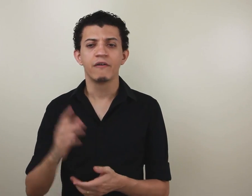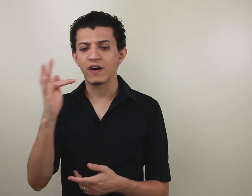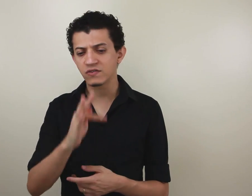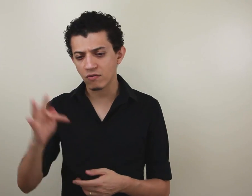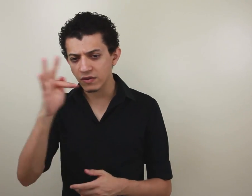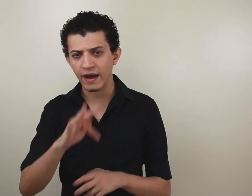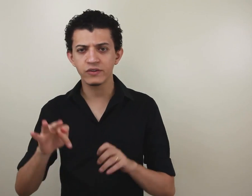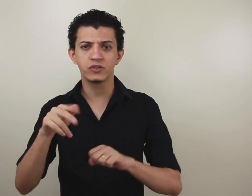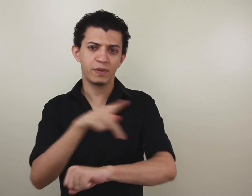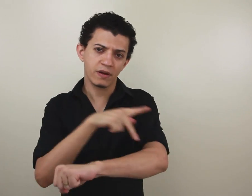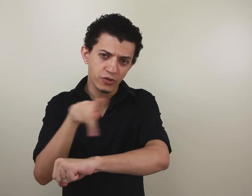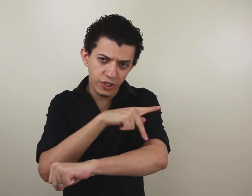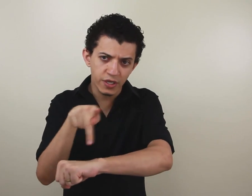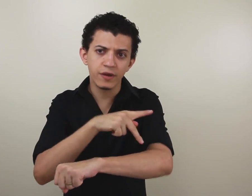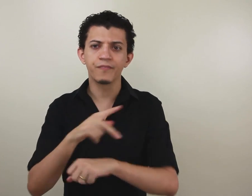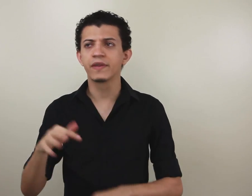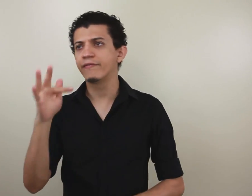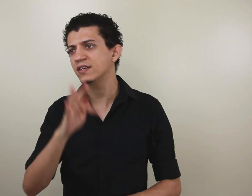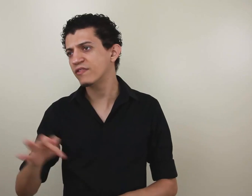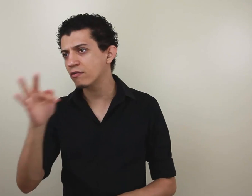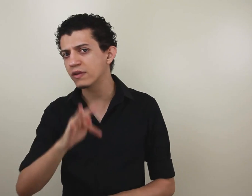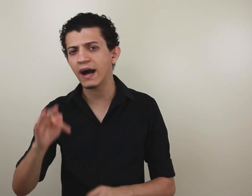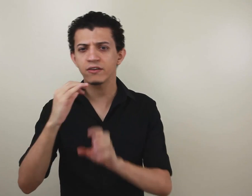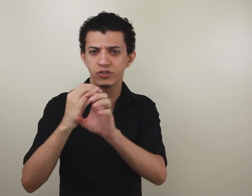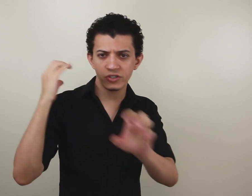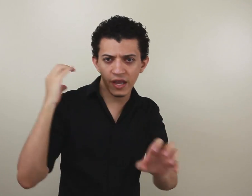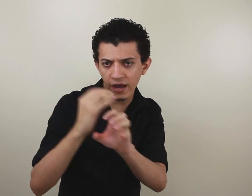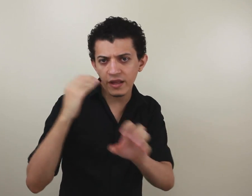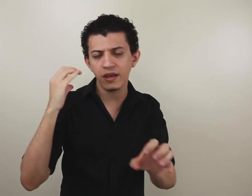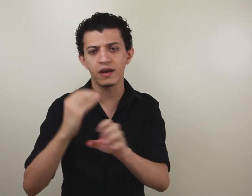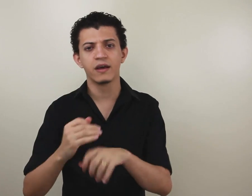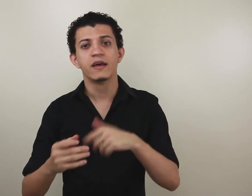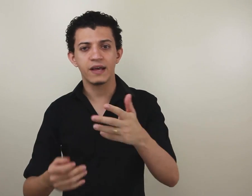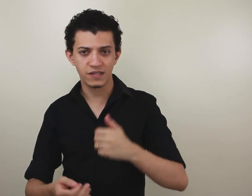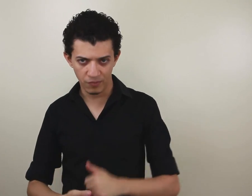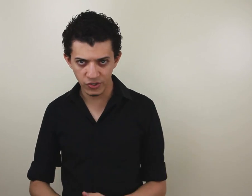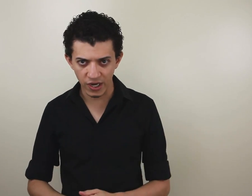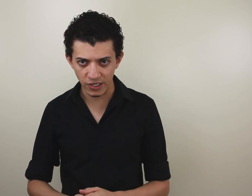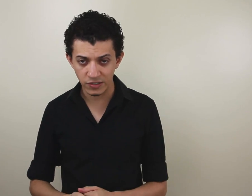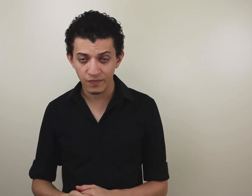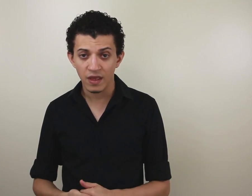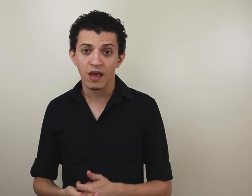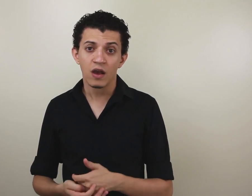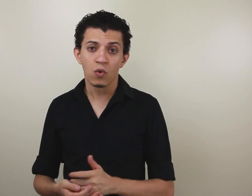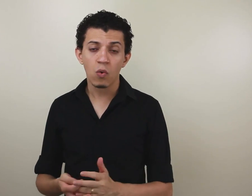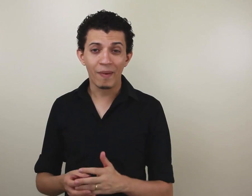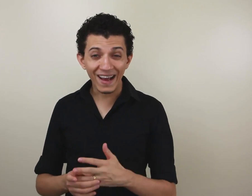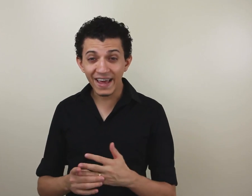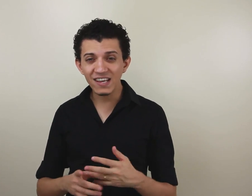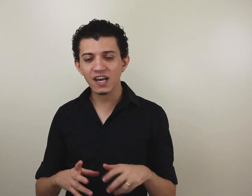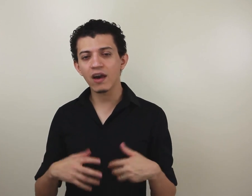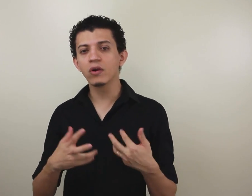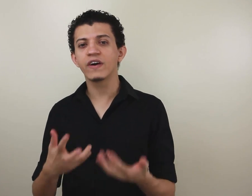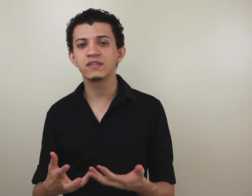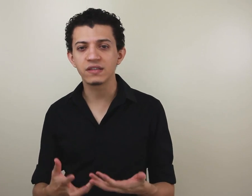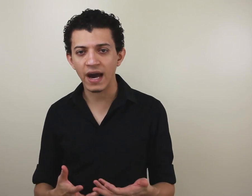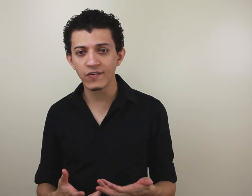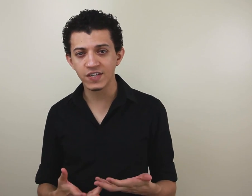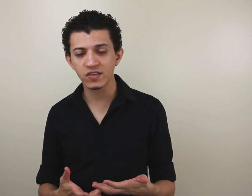Faz faculdade de pedagogia. Faz faculdade de engenharia. E assim por diante. Para quem já é universitário, você